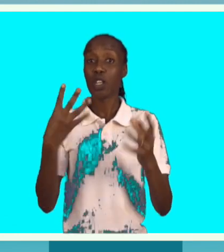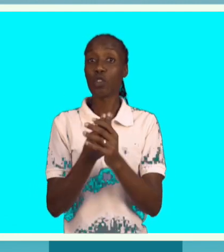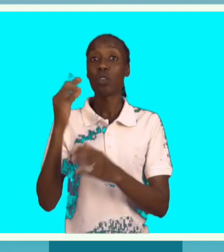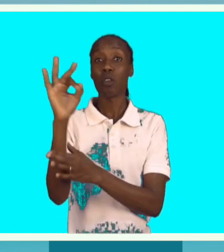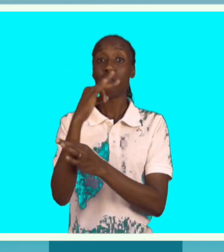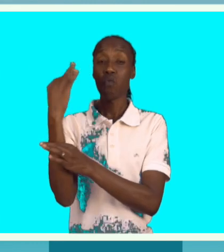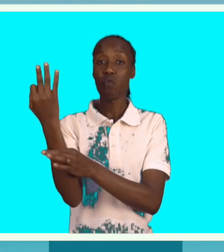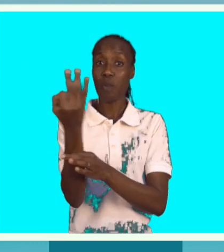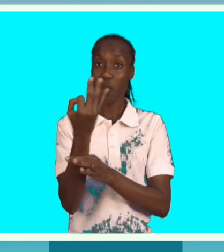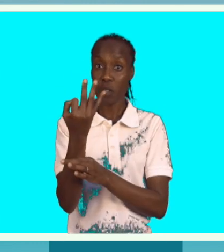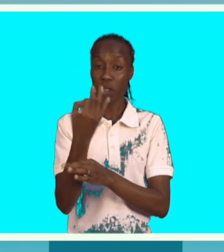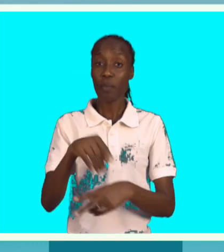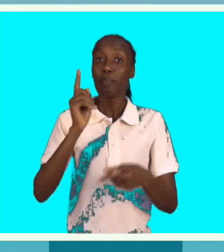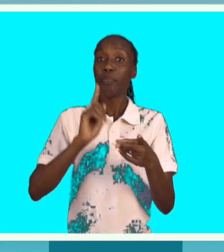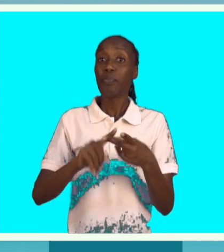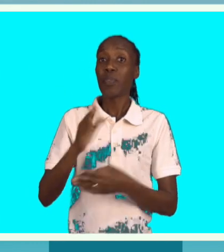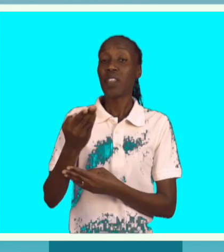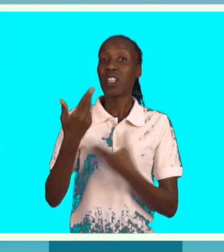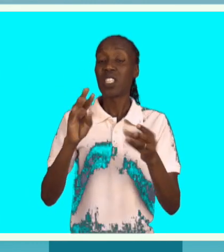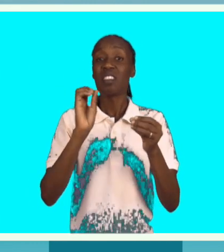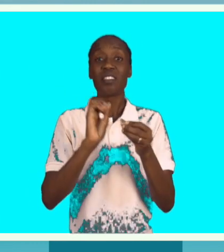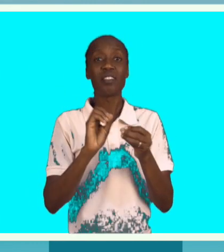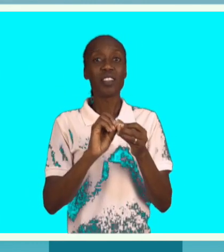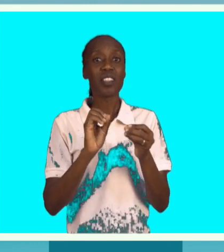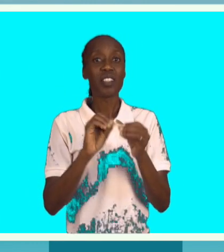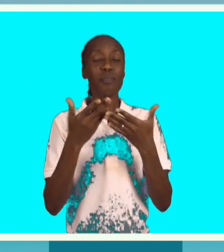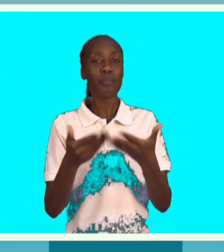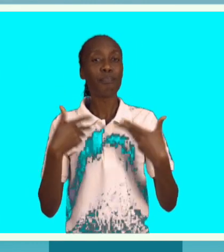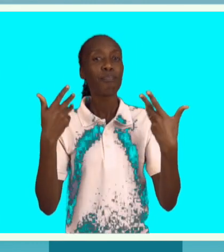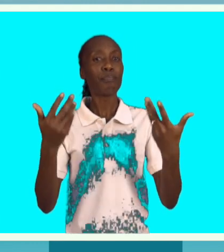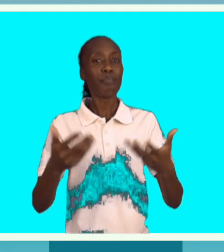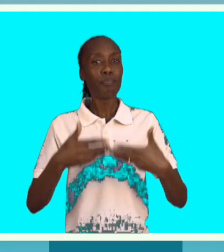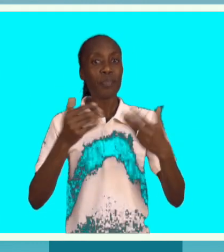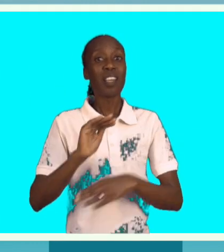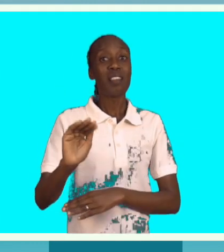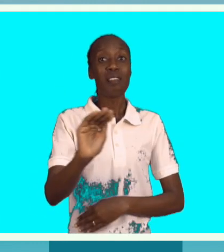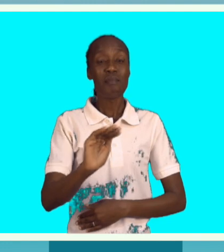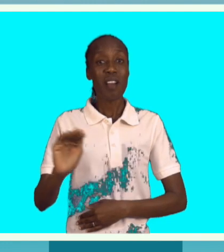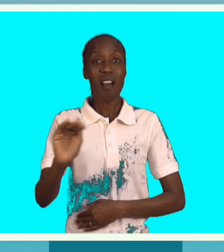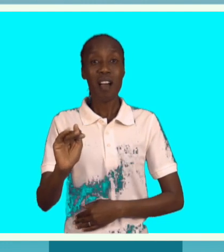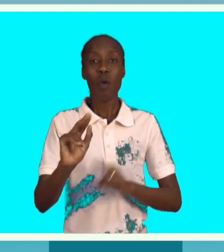António, que fizemos para a área de reacentamento do Guaraguara,